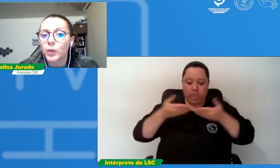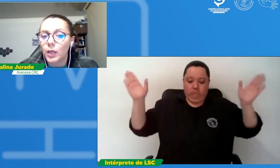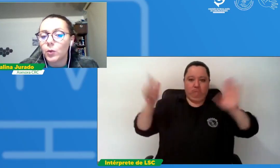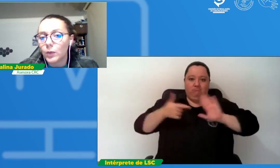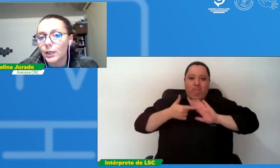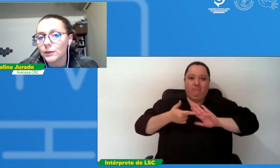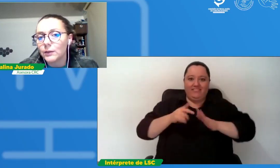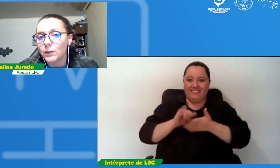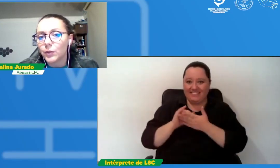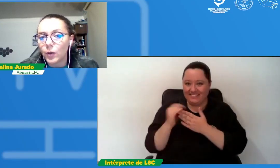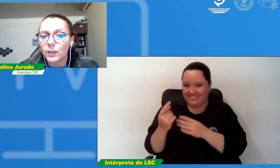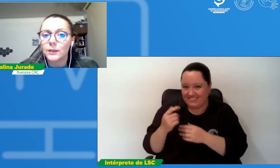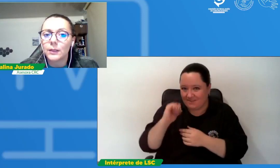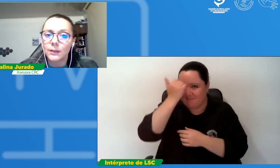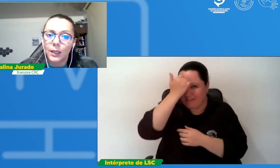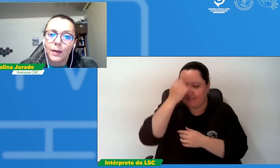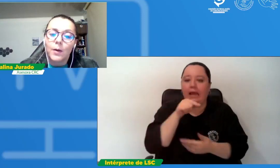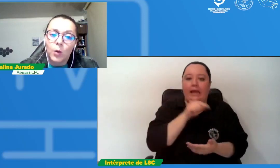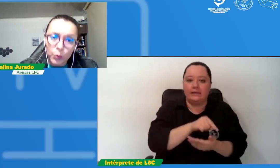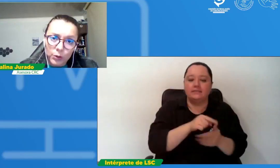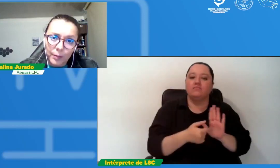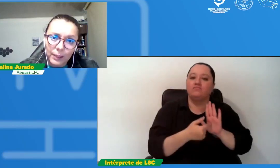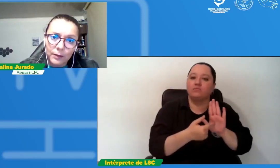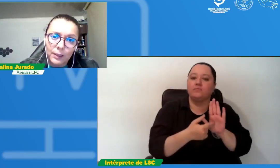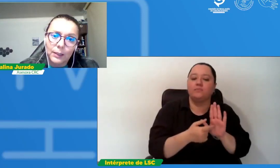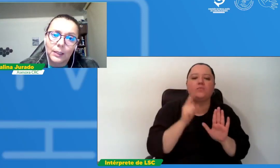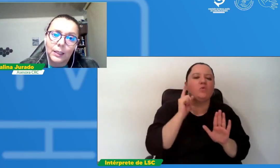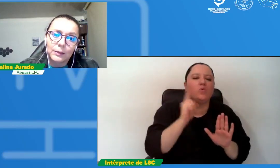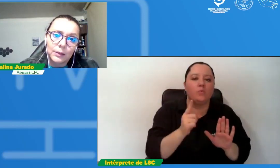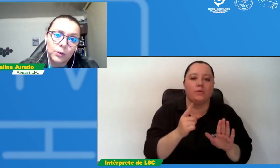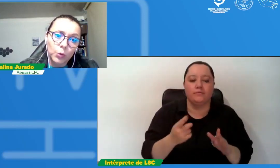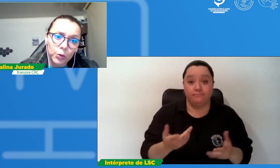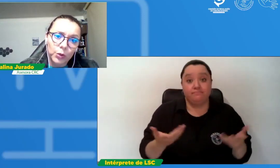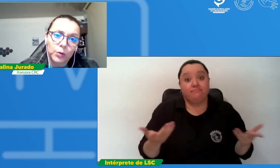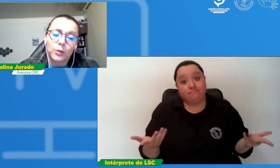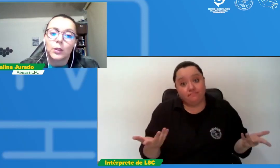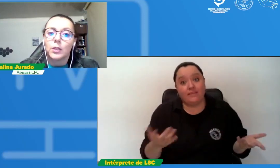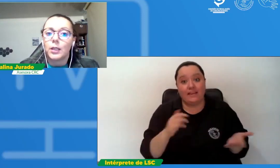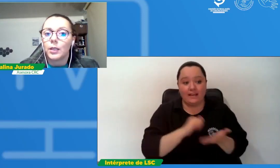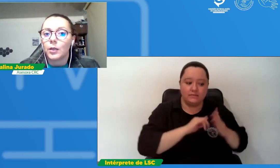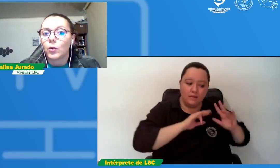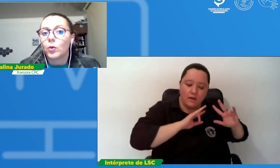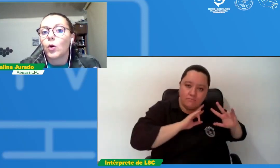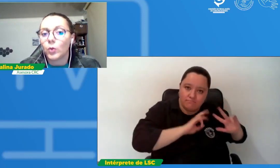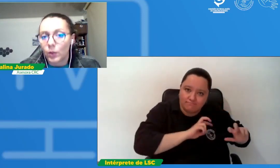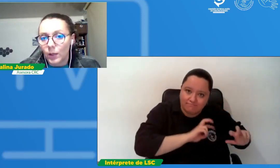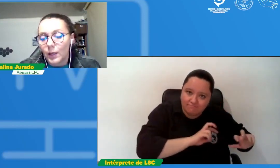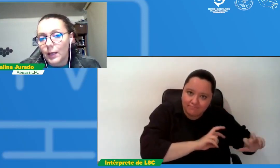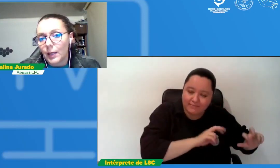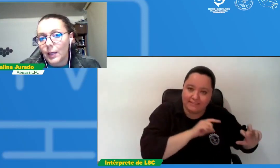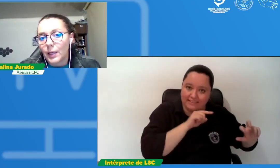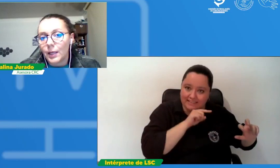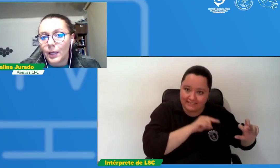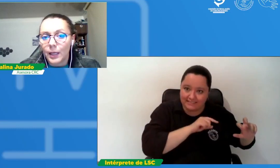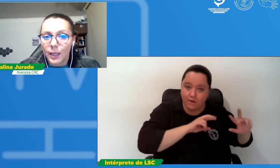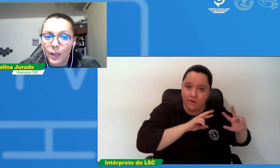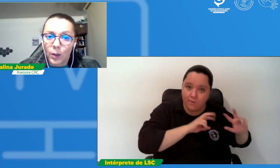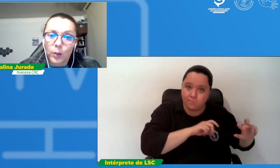una de las intenciones es que justamente este estudio con los